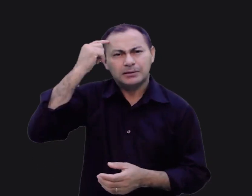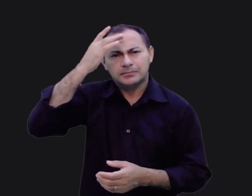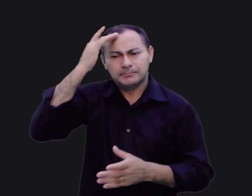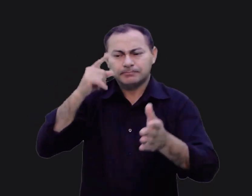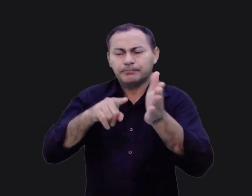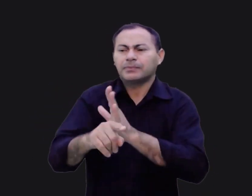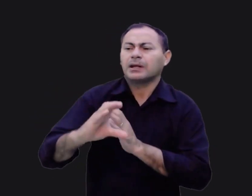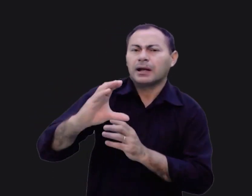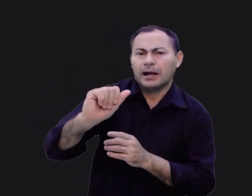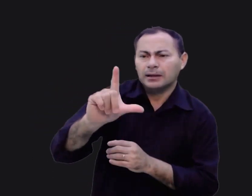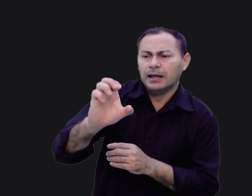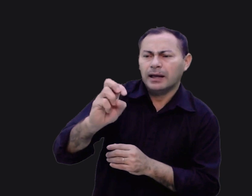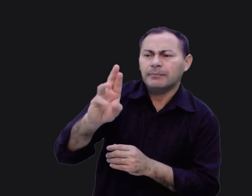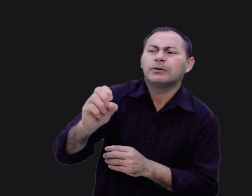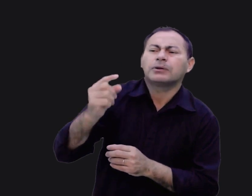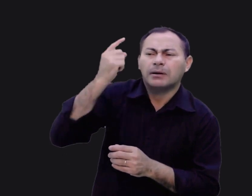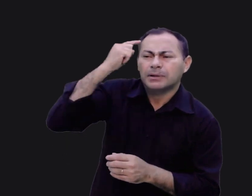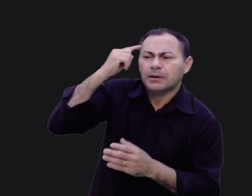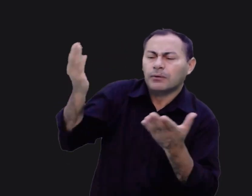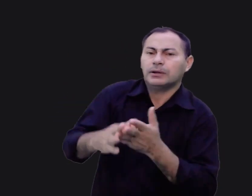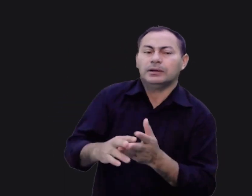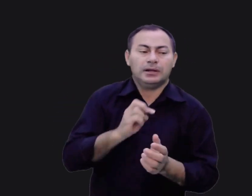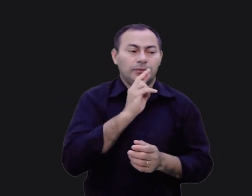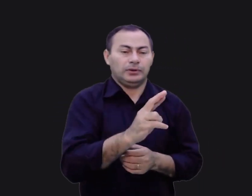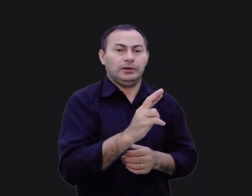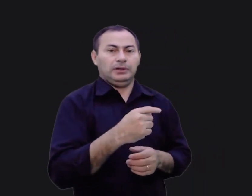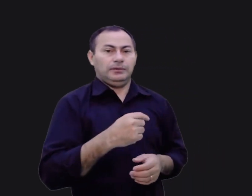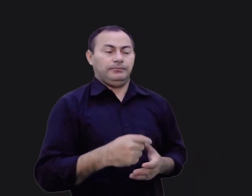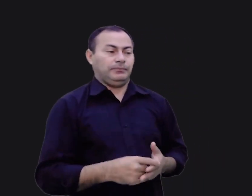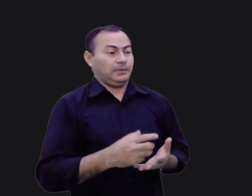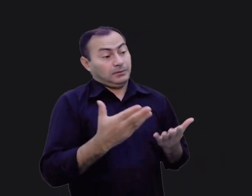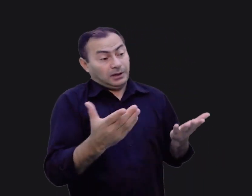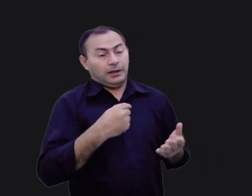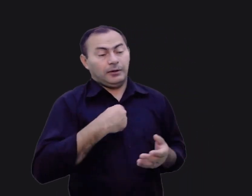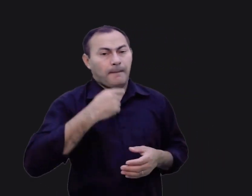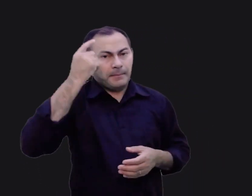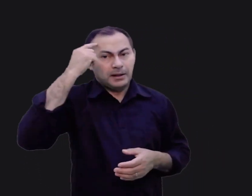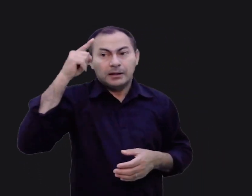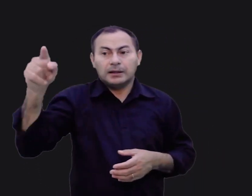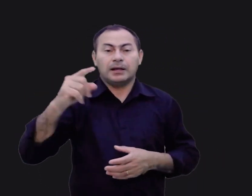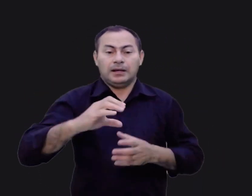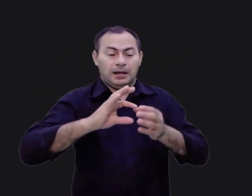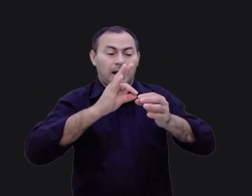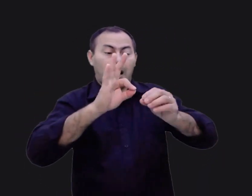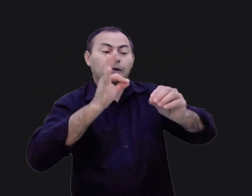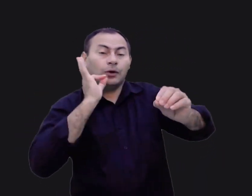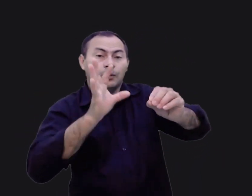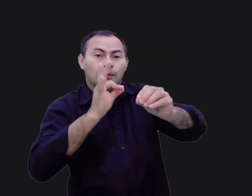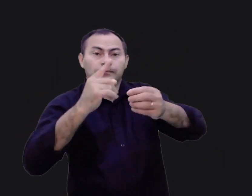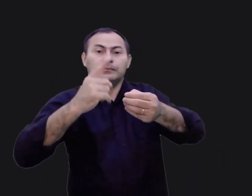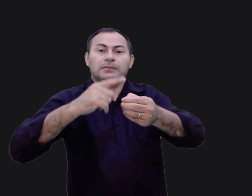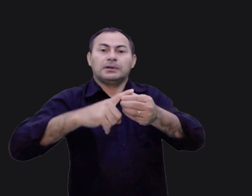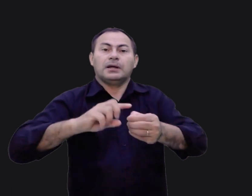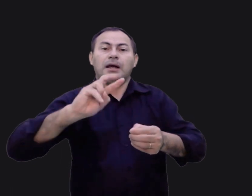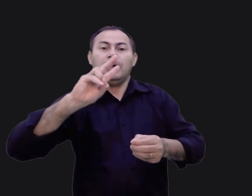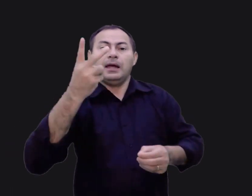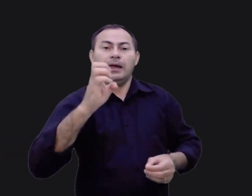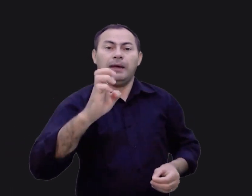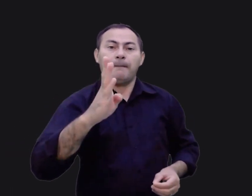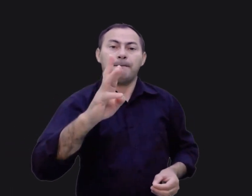perguntando, Caleb, em que você está pensando? E Caleb respondeu, Bom, eu estou pensando naqueles cachos de uva da cidade de Hebron.